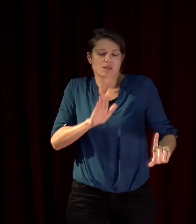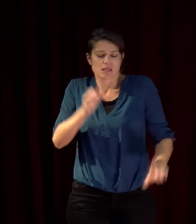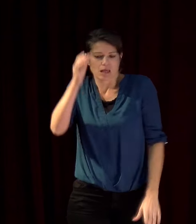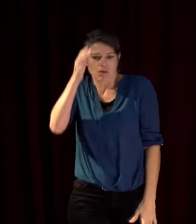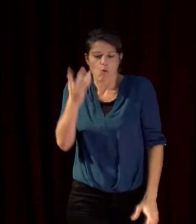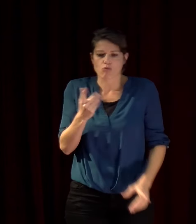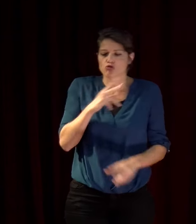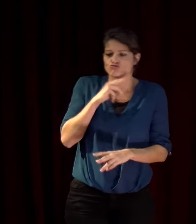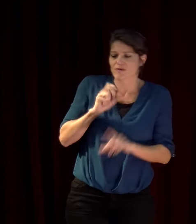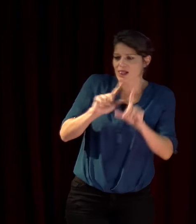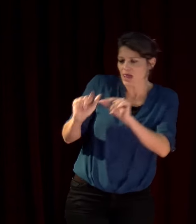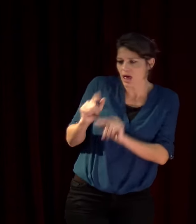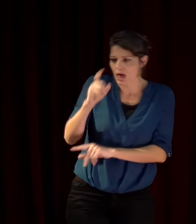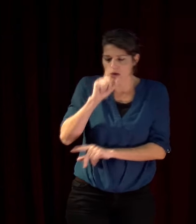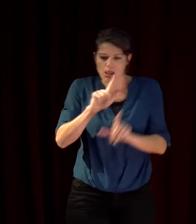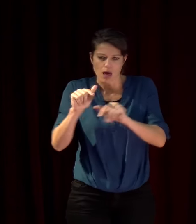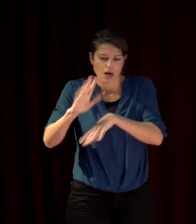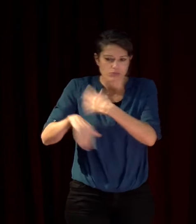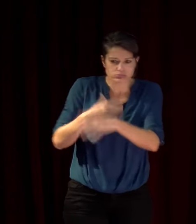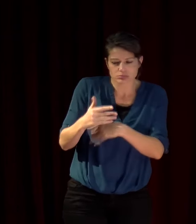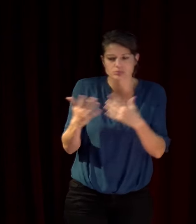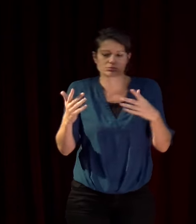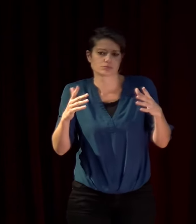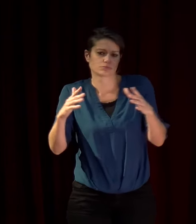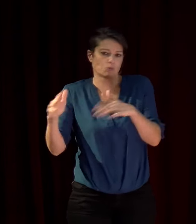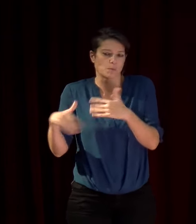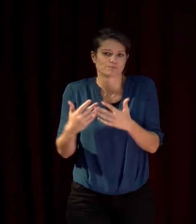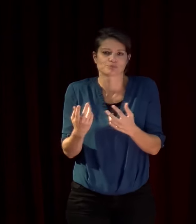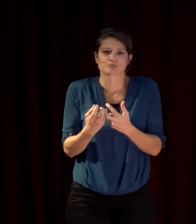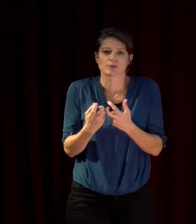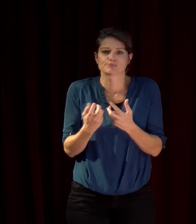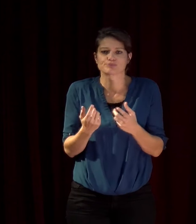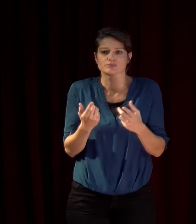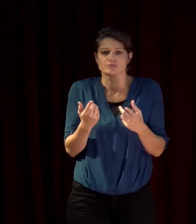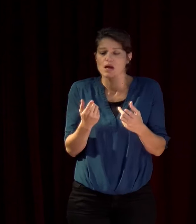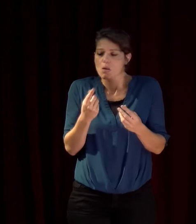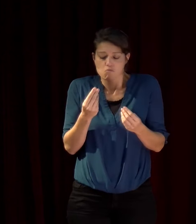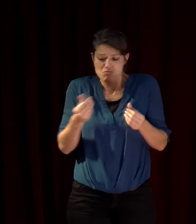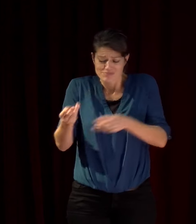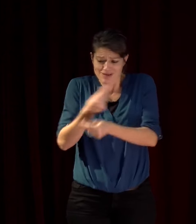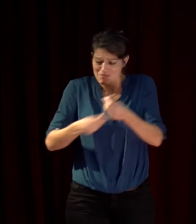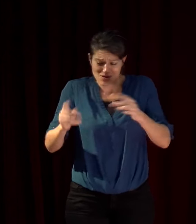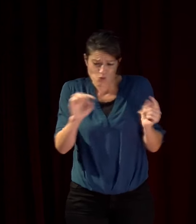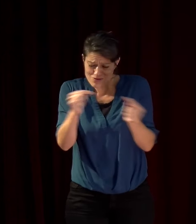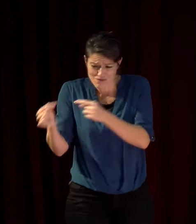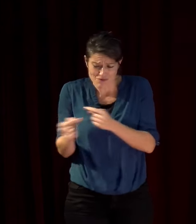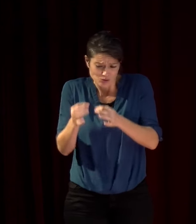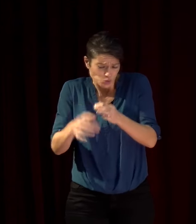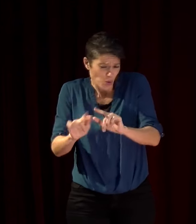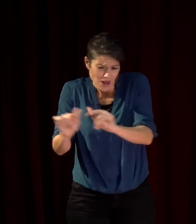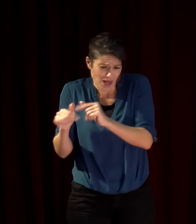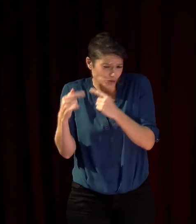ils étaient là les arabes aussi s'il n'y avait pas eu par exemple l'intervention des américains qui mettaient leur vie tout je pense que